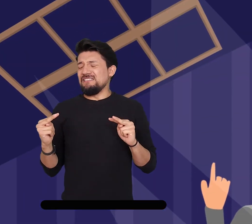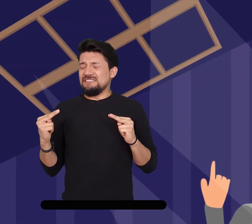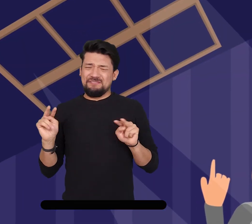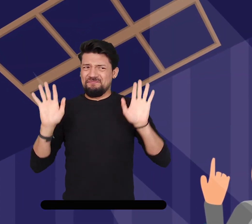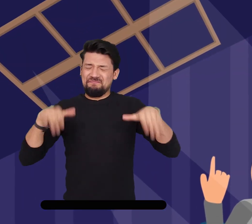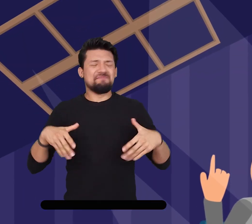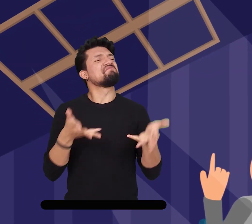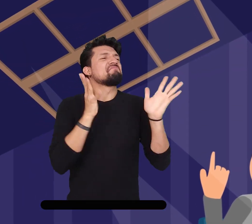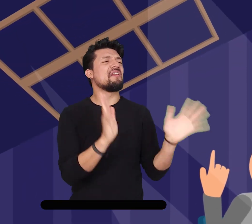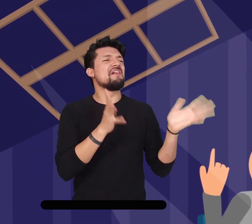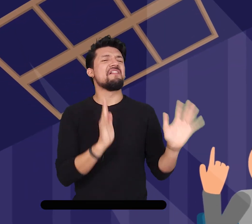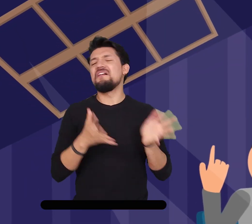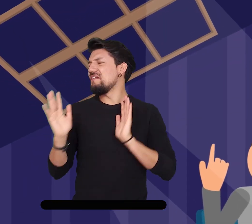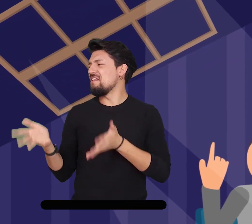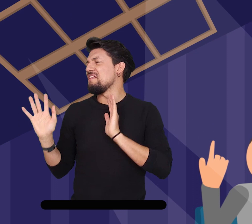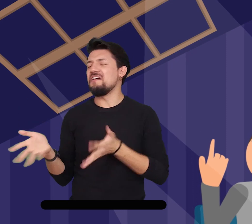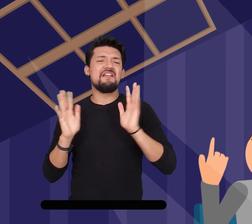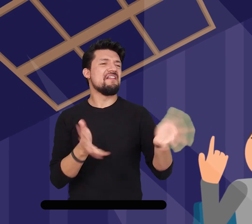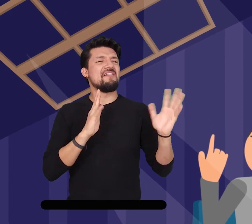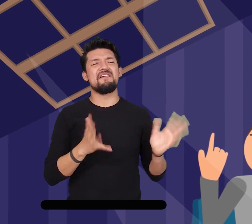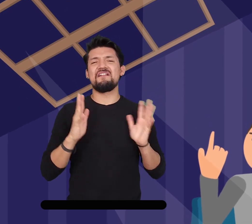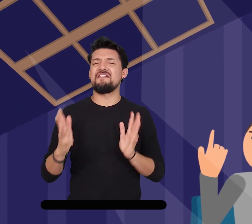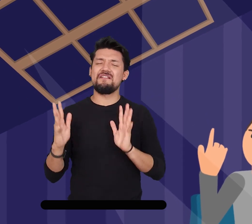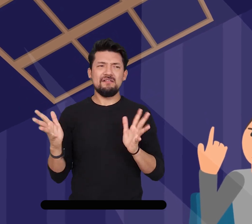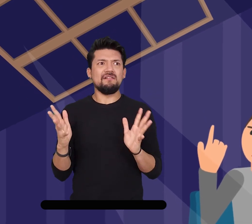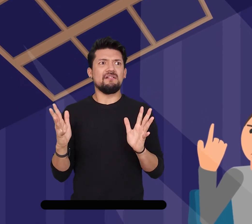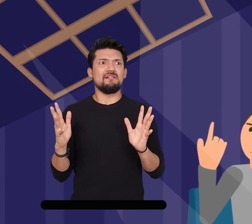Hasta que se empezó a iluminar y a oscurecer el lugar.